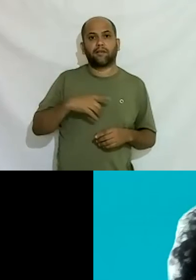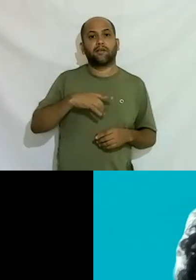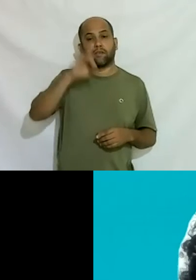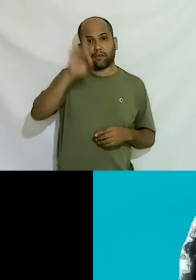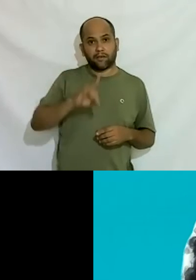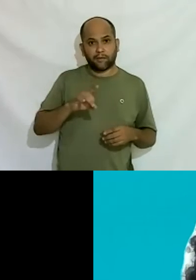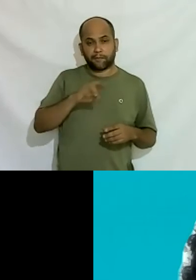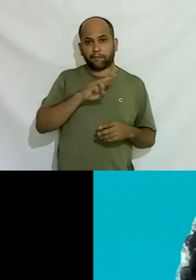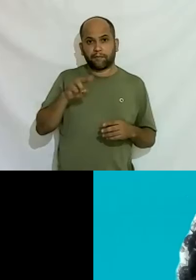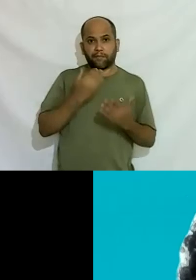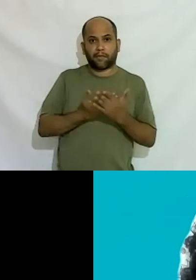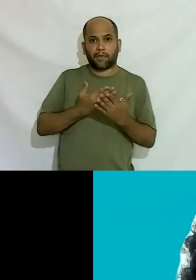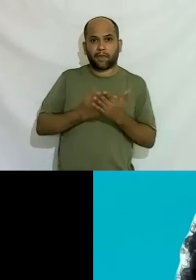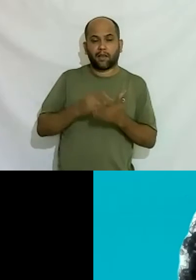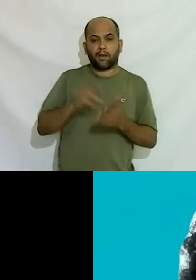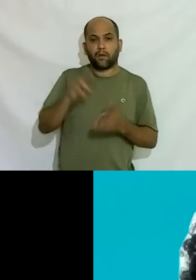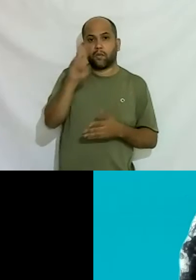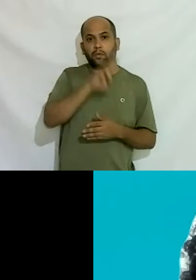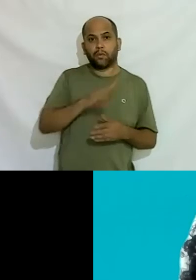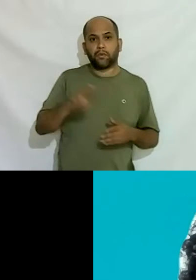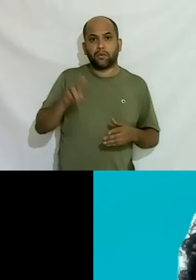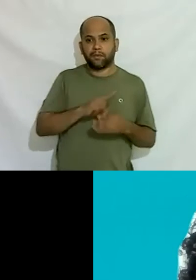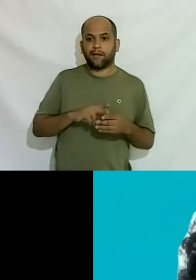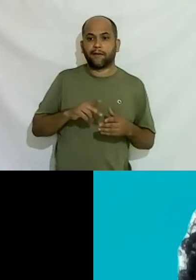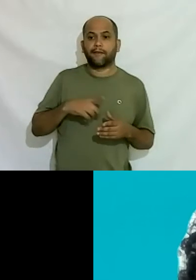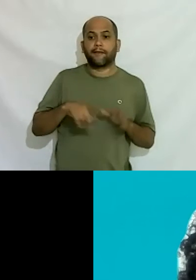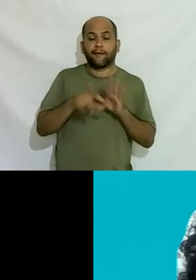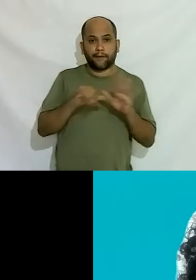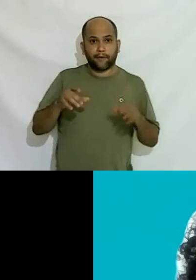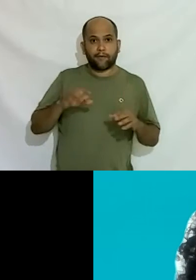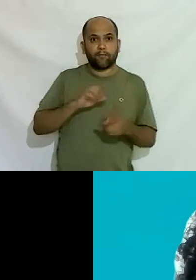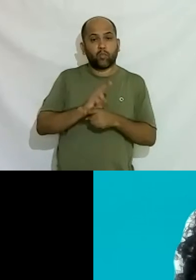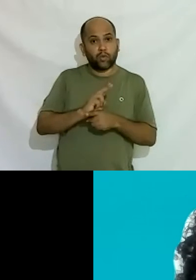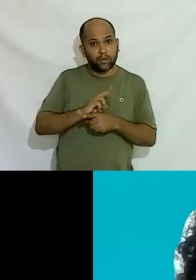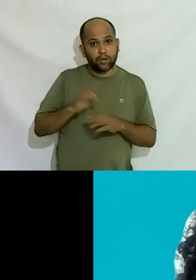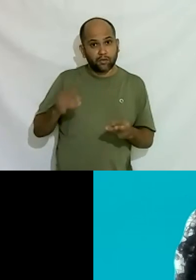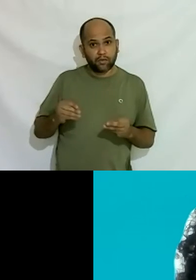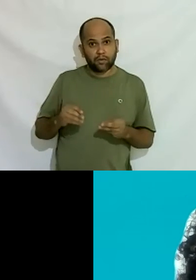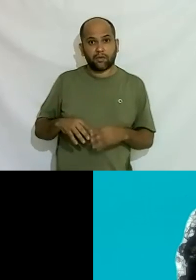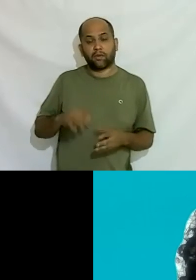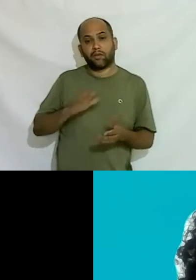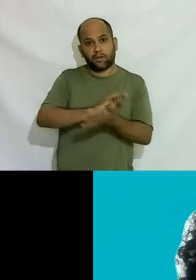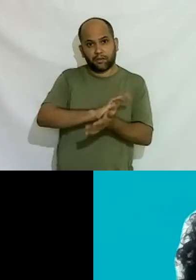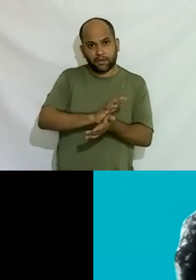escolas tem direito ao uso de banheiro hoje tem leis protegendo tudo isso hoje existe criminalização da homotransferia né